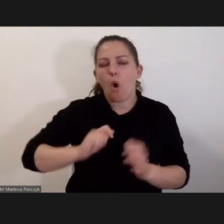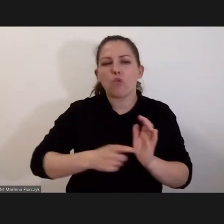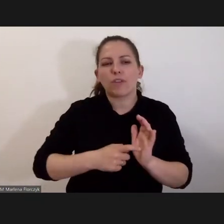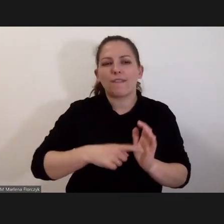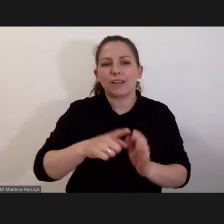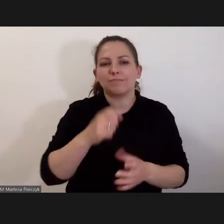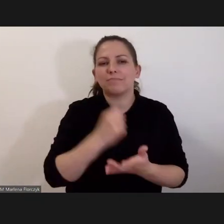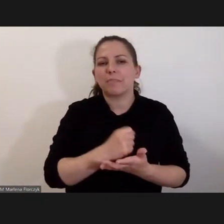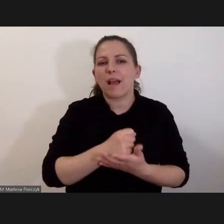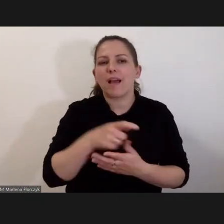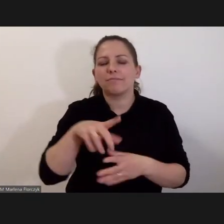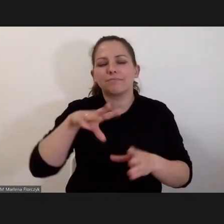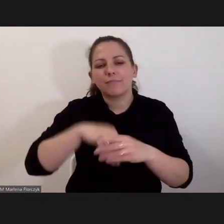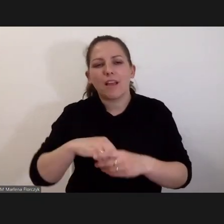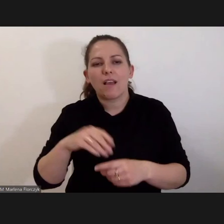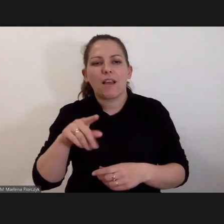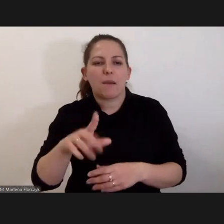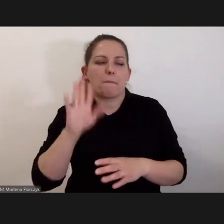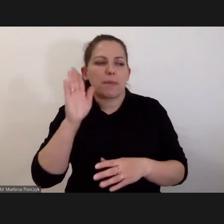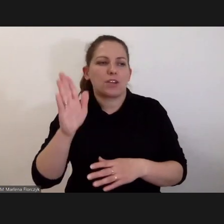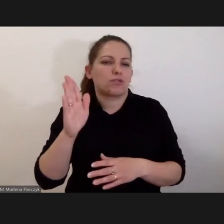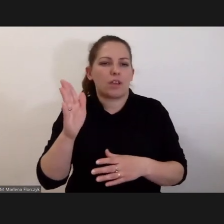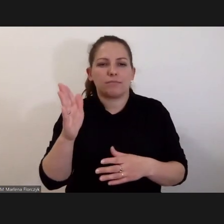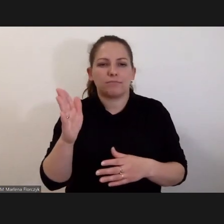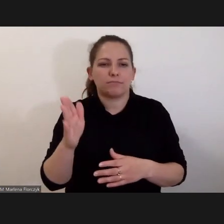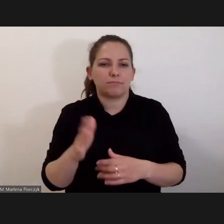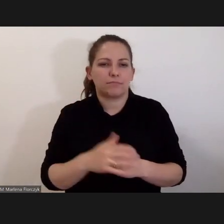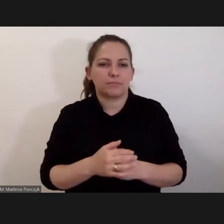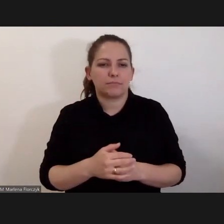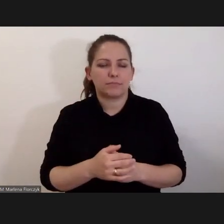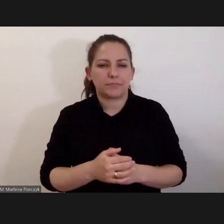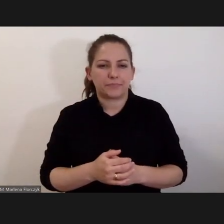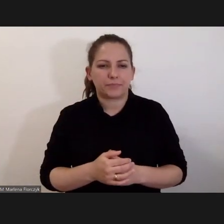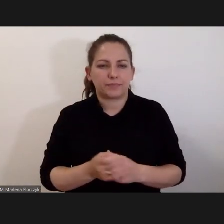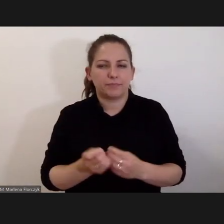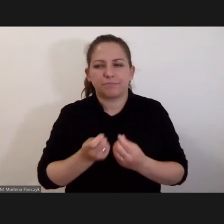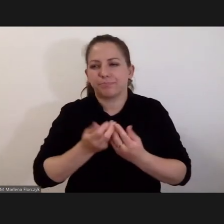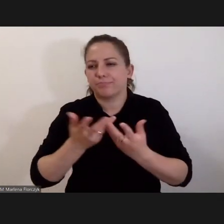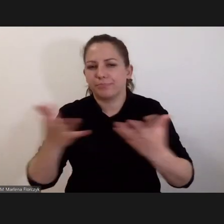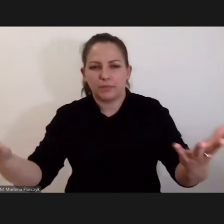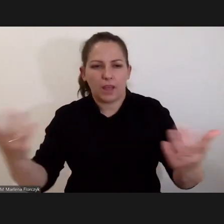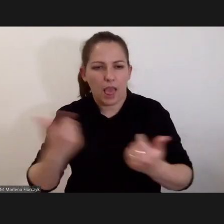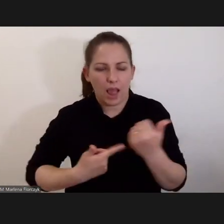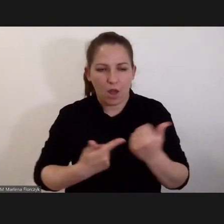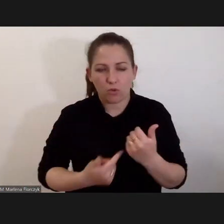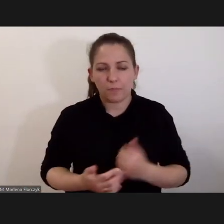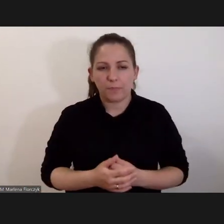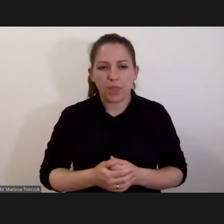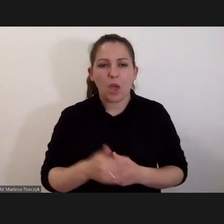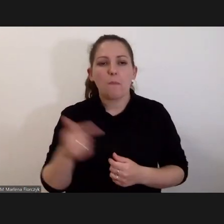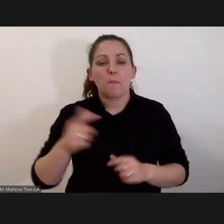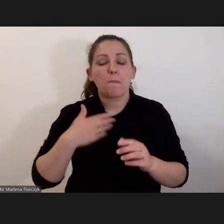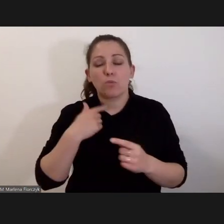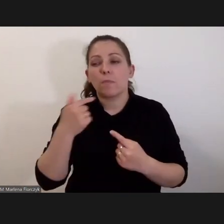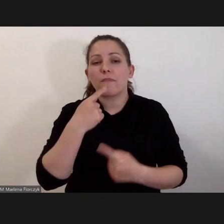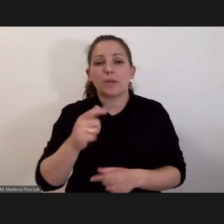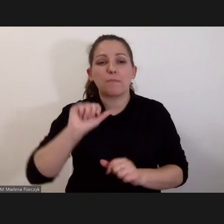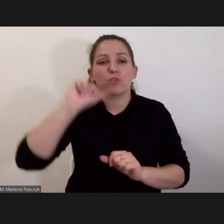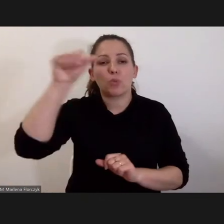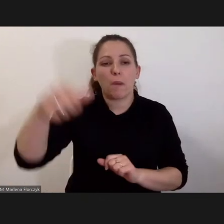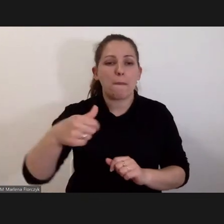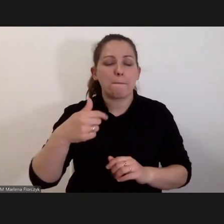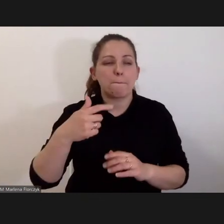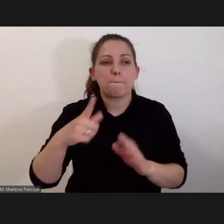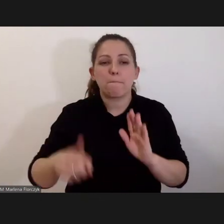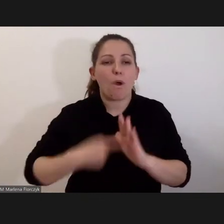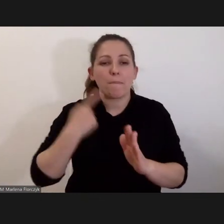na wukandzie znajdzie się jakaś niezliczona ilość. Ja muszę powiedzieć, że w przyszłym roku spodziewamy się po raz